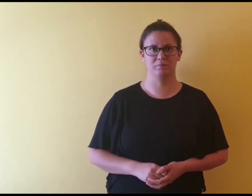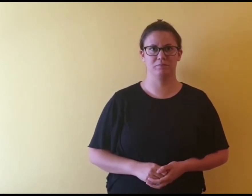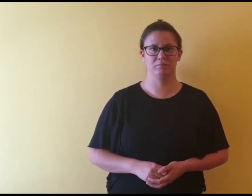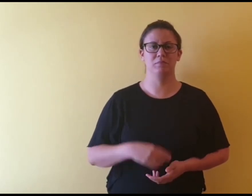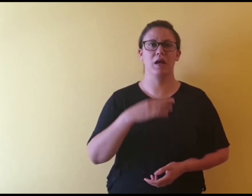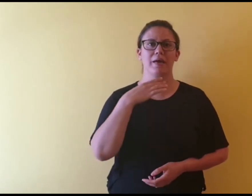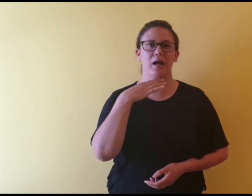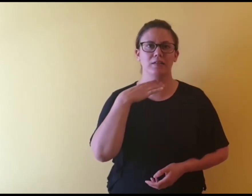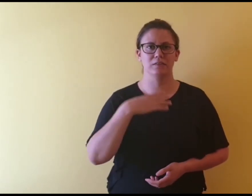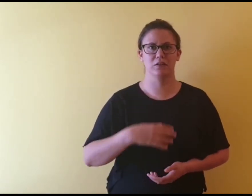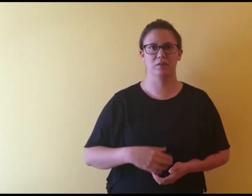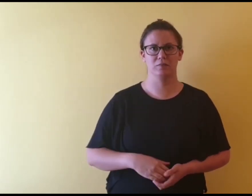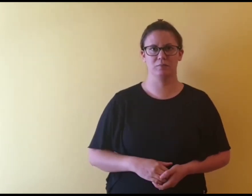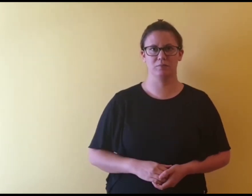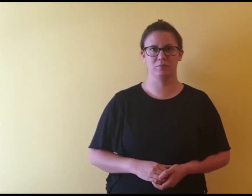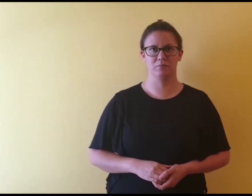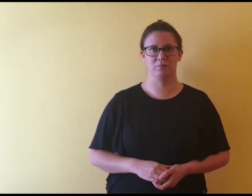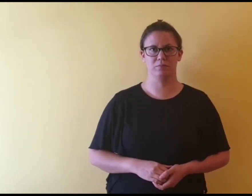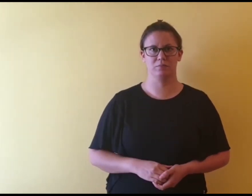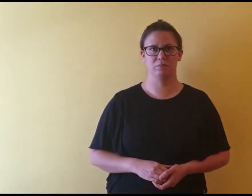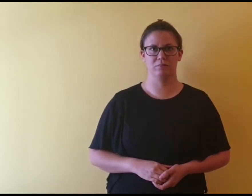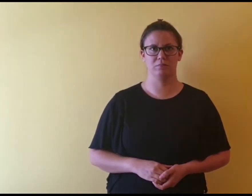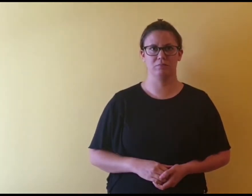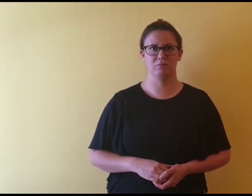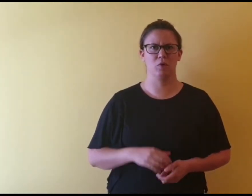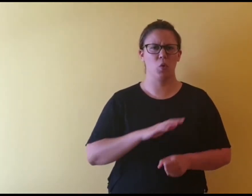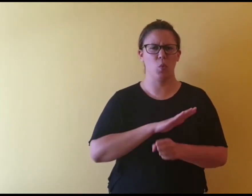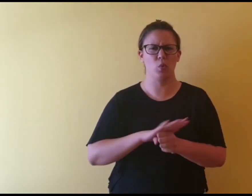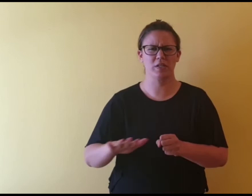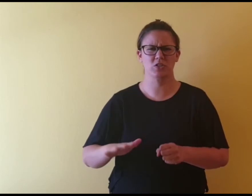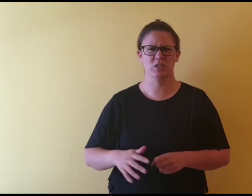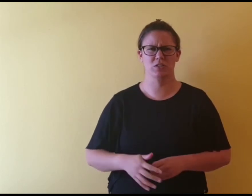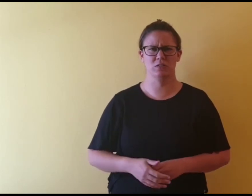Razred. Uništiti.